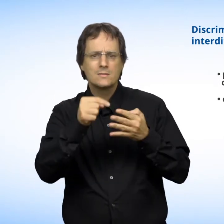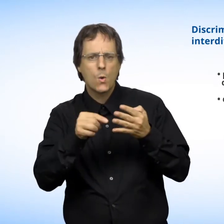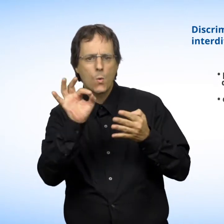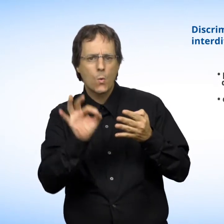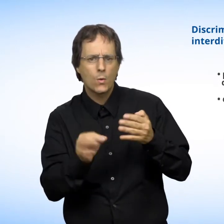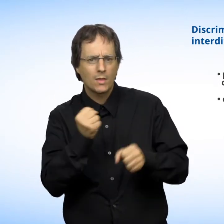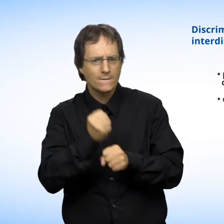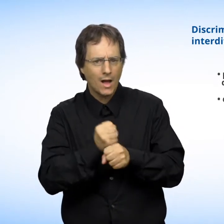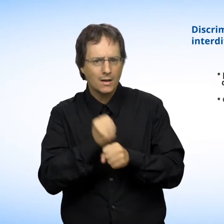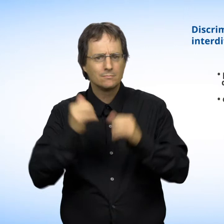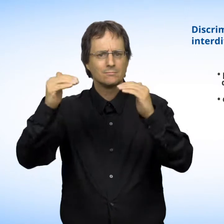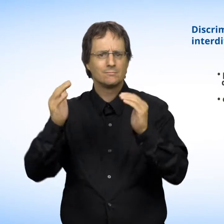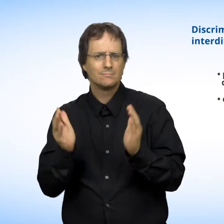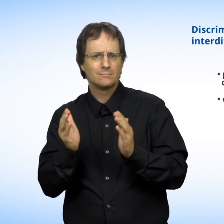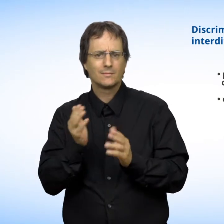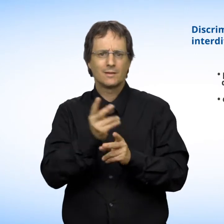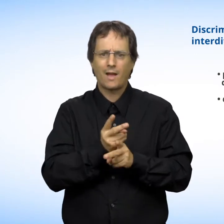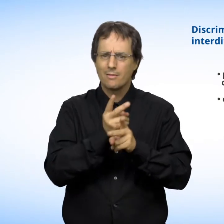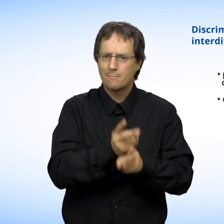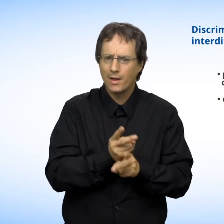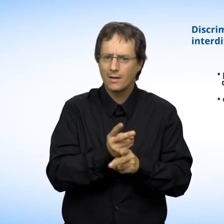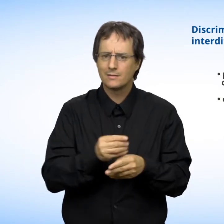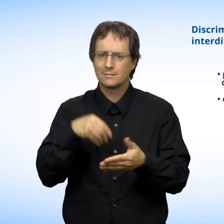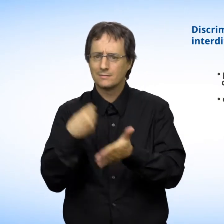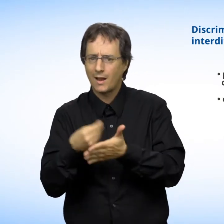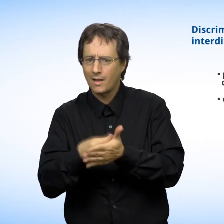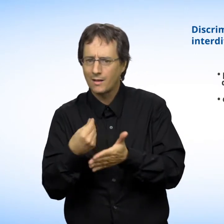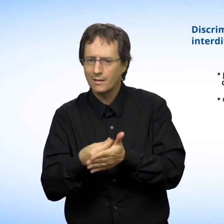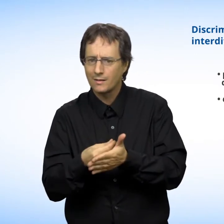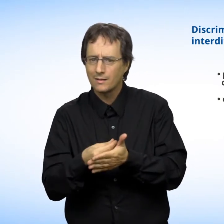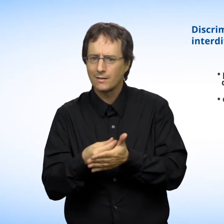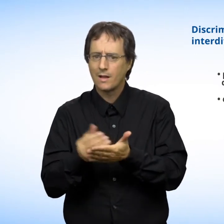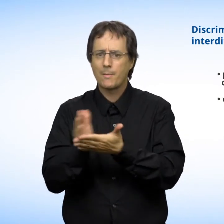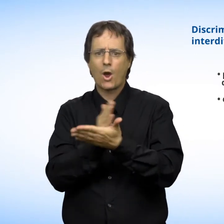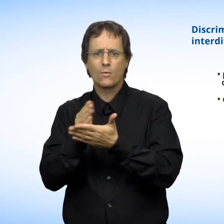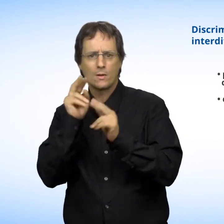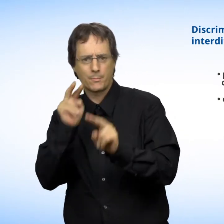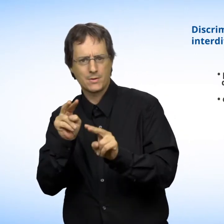Les conditions de travail. Traitement, salaire, période de probation.